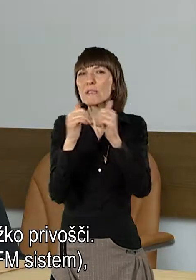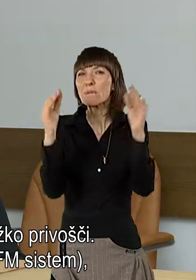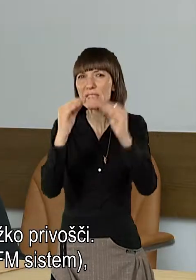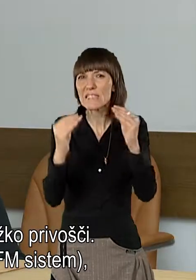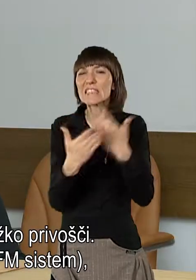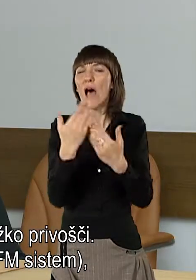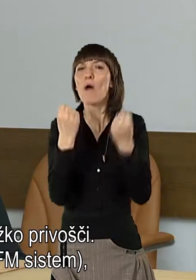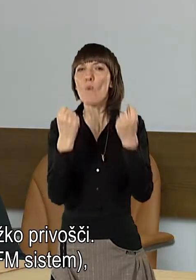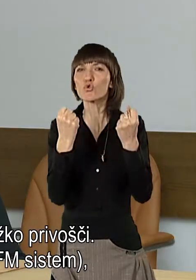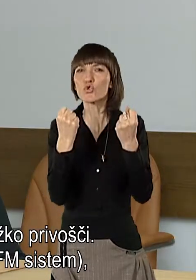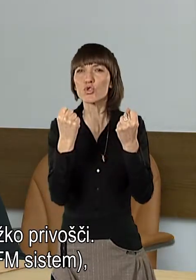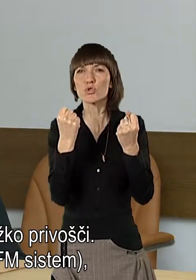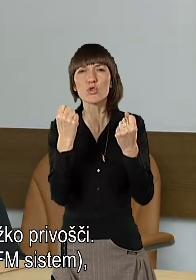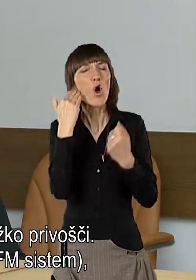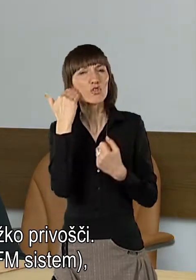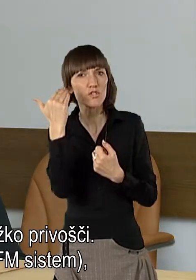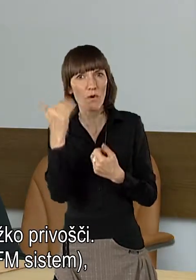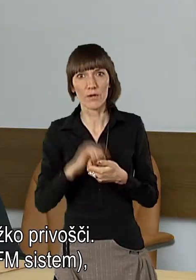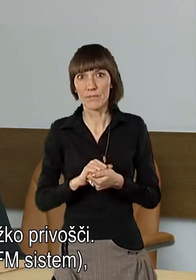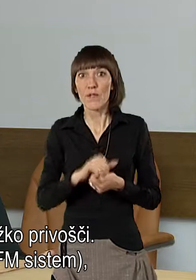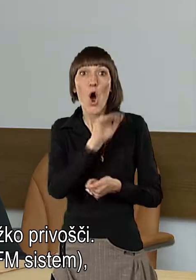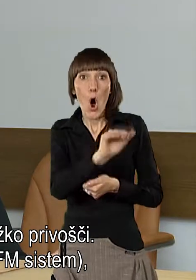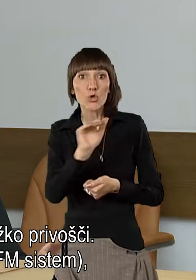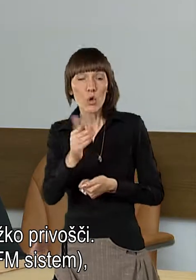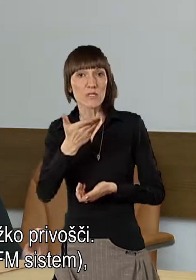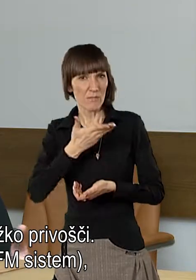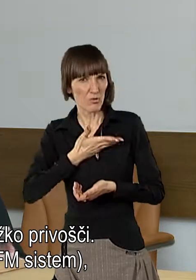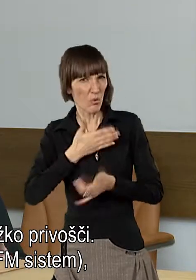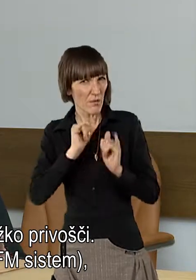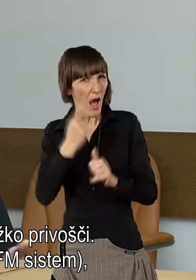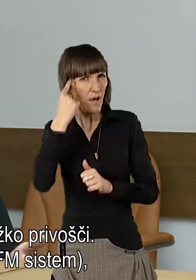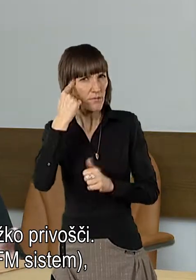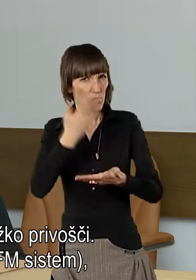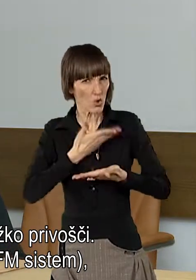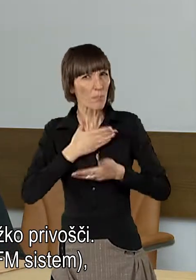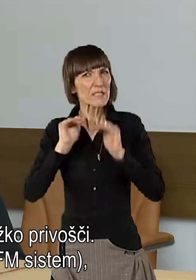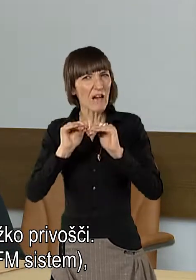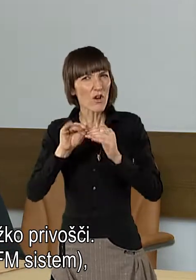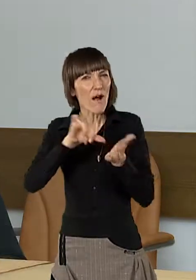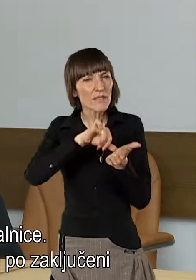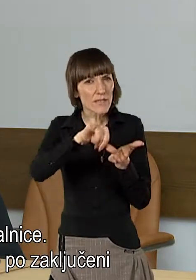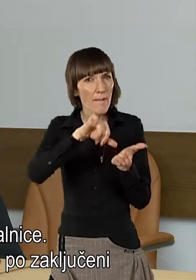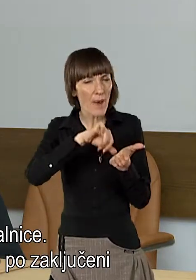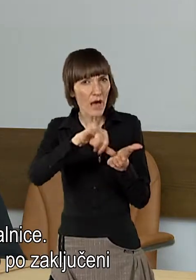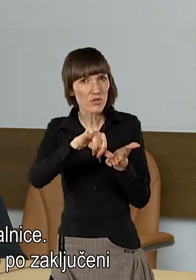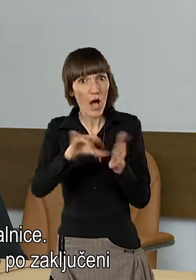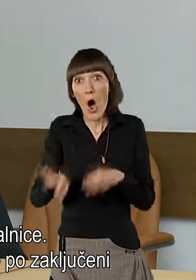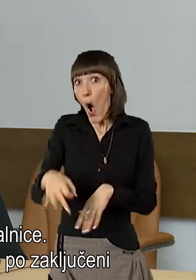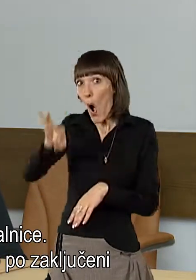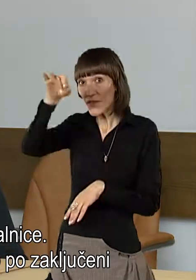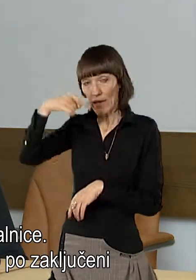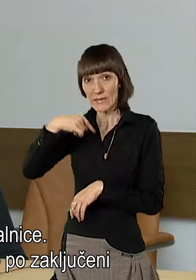dejansko posameznik težko prevožči. Otroci ga mislim, da dobivajo, da gre v bistvu še preko zavrvalnice.